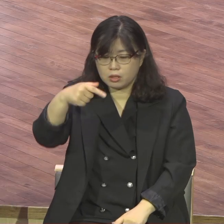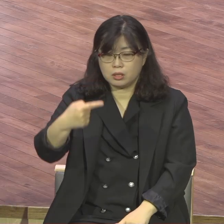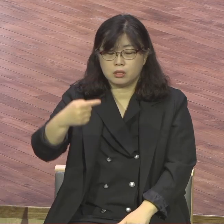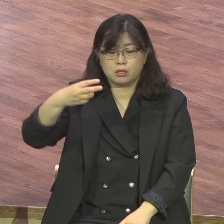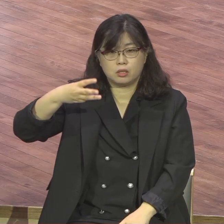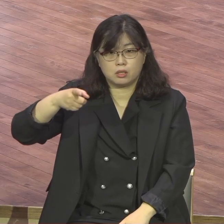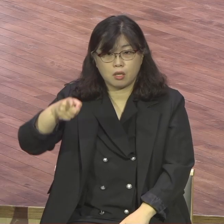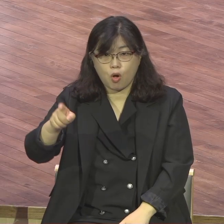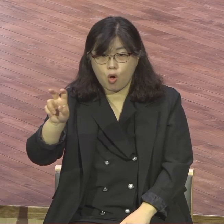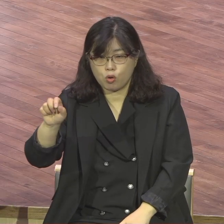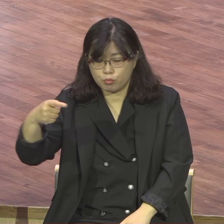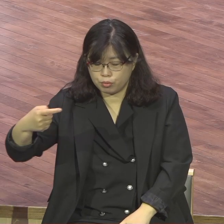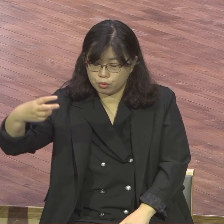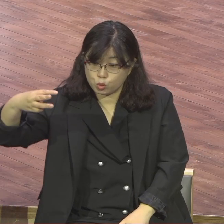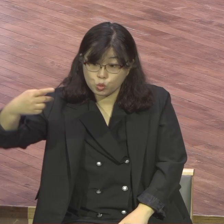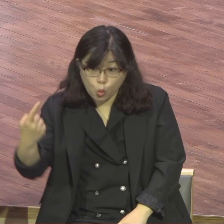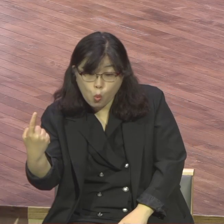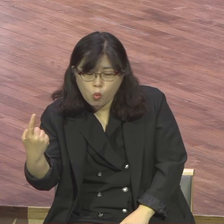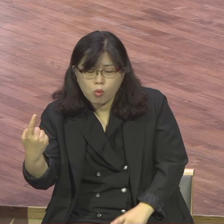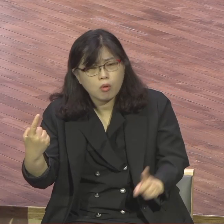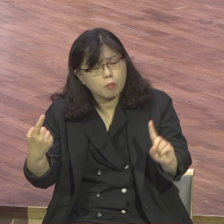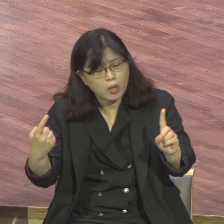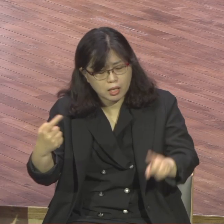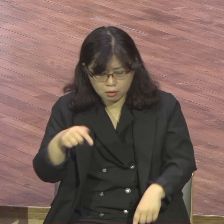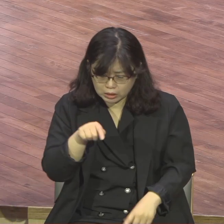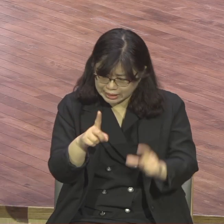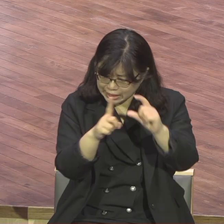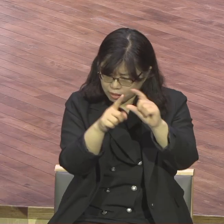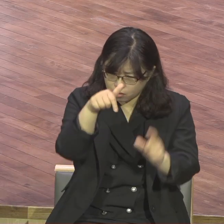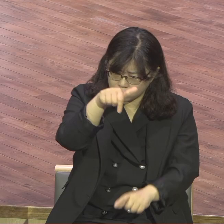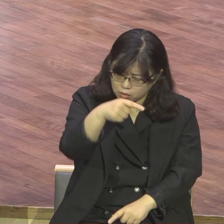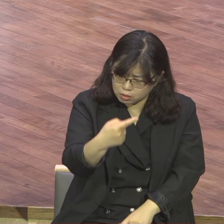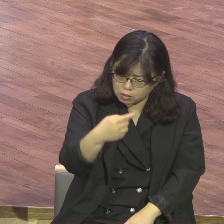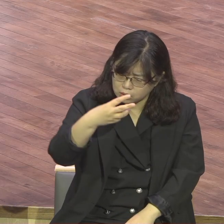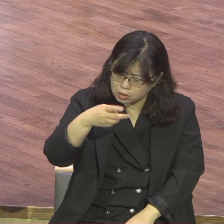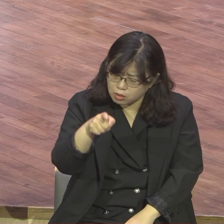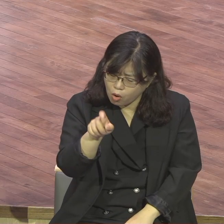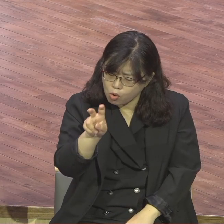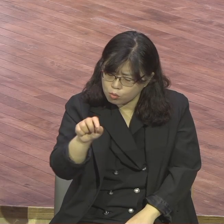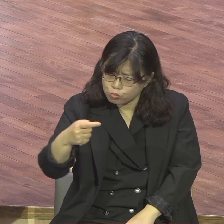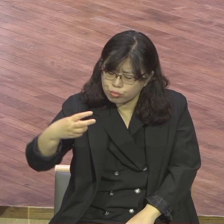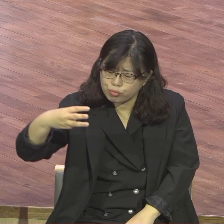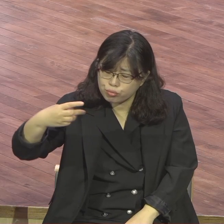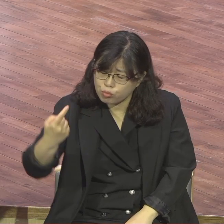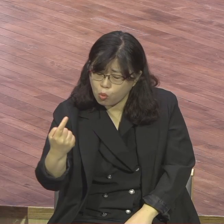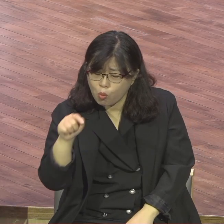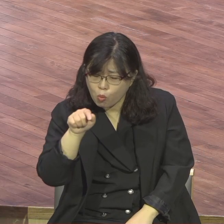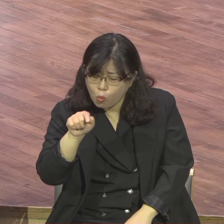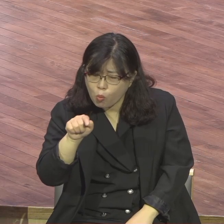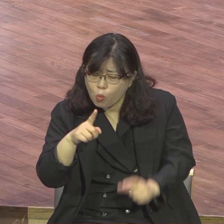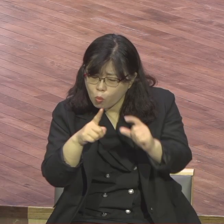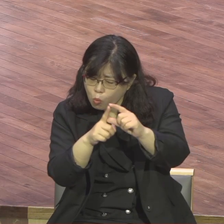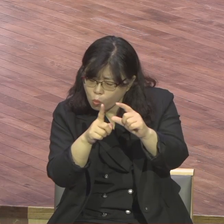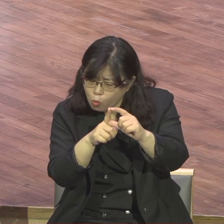그럼으로가 중요합니다 큰 흐름을 바꿀 때 그리고 결론 낼 때